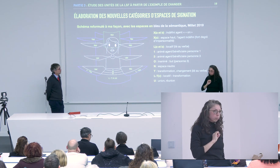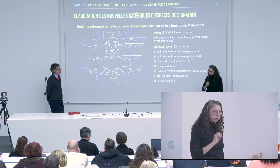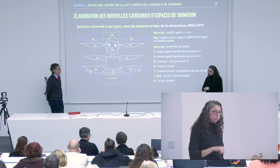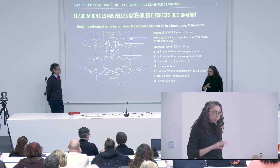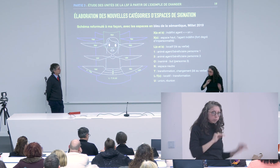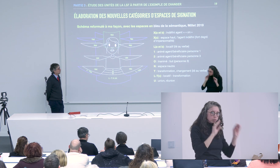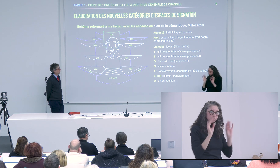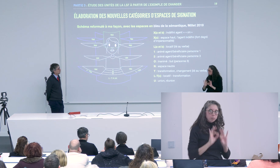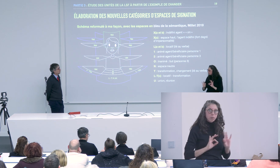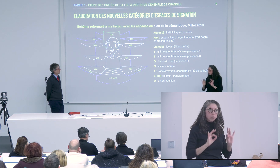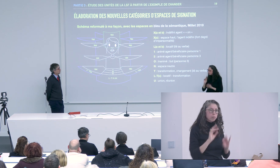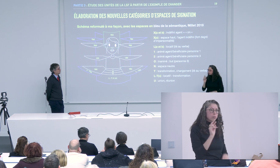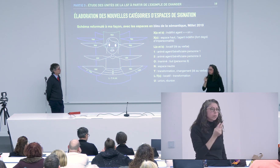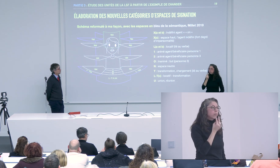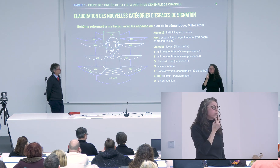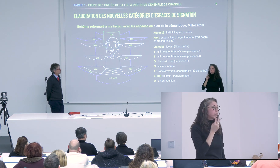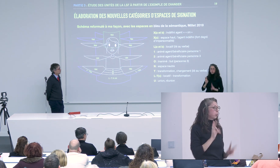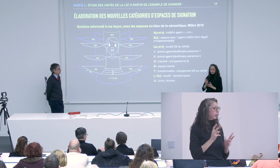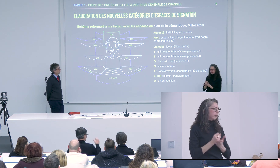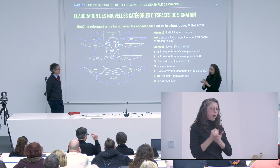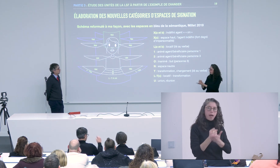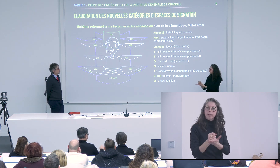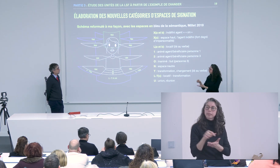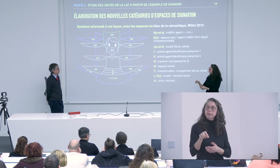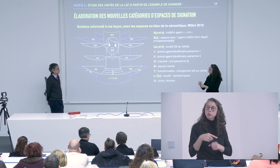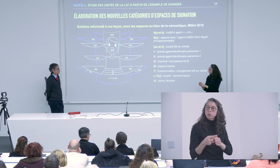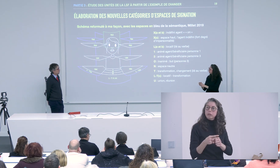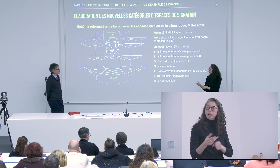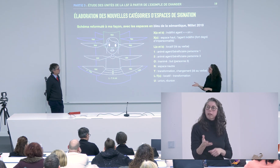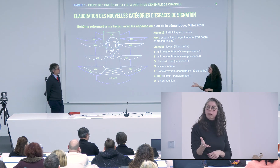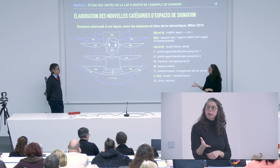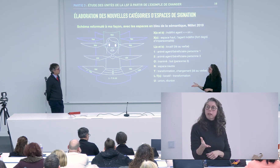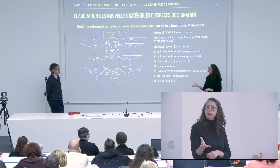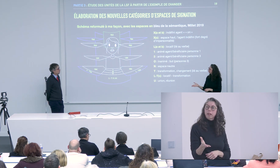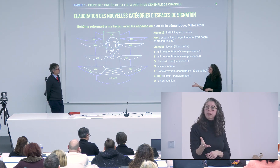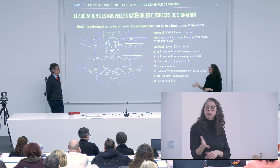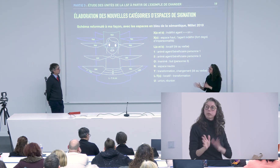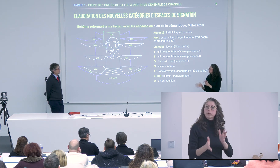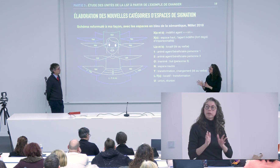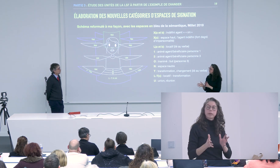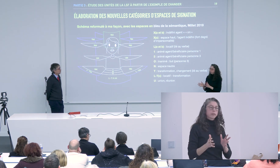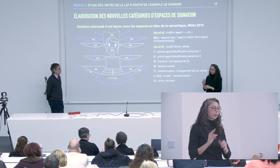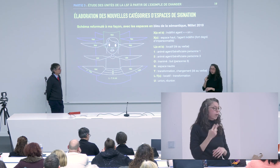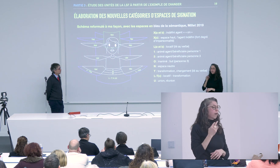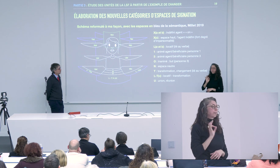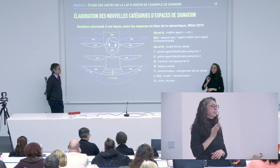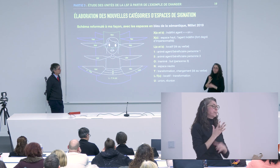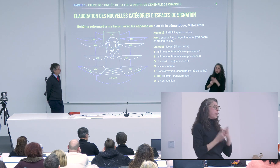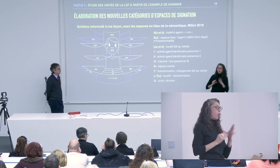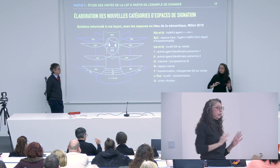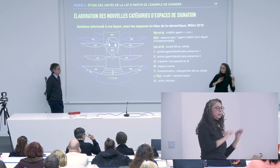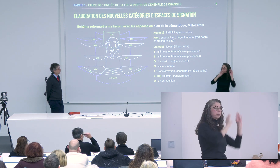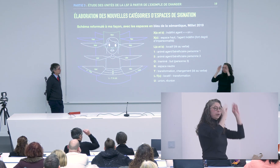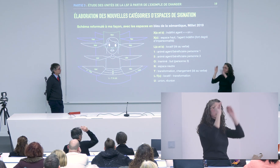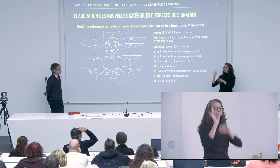'espace utilisé est l'espace N et qu'il y a peu d'espaces de signation autre qui est utilisé ça ça pourrait être un bon outil